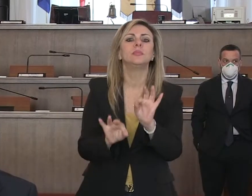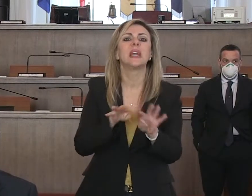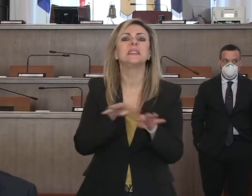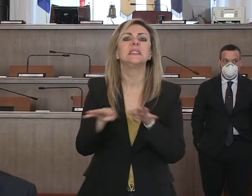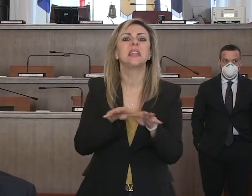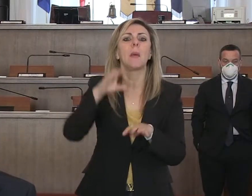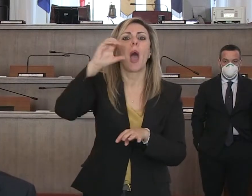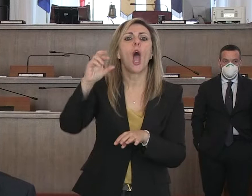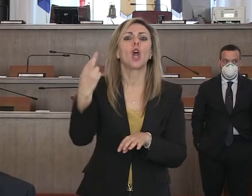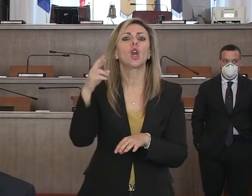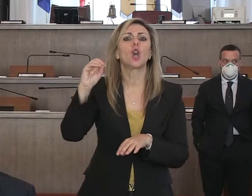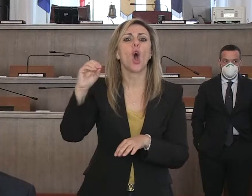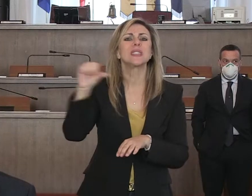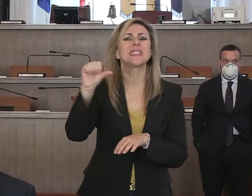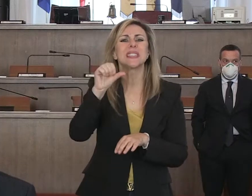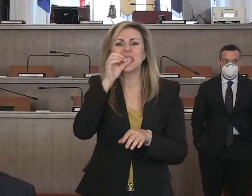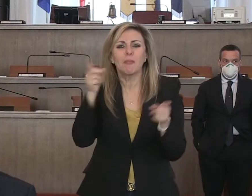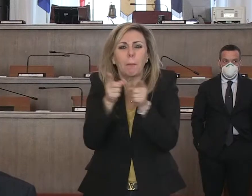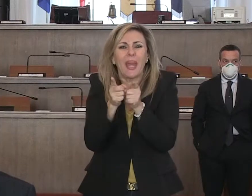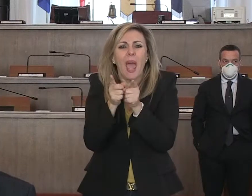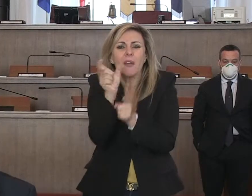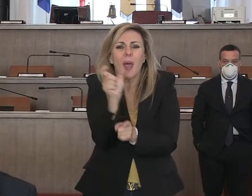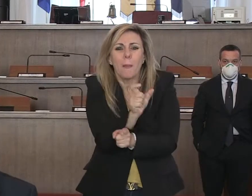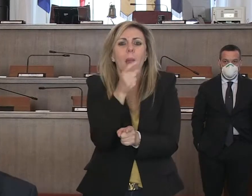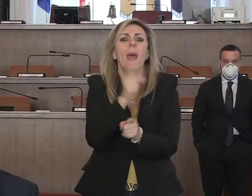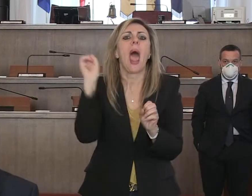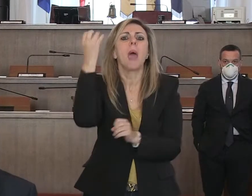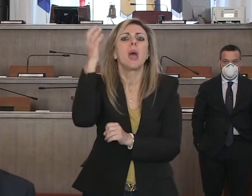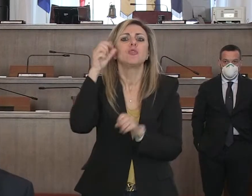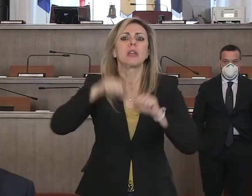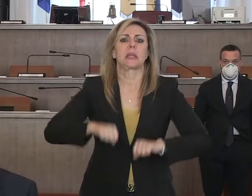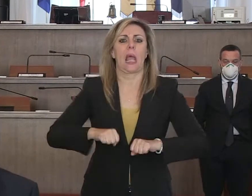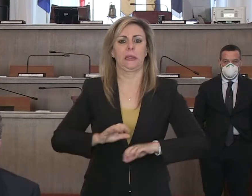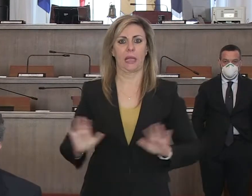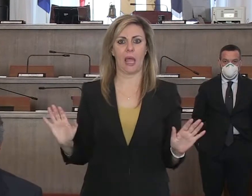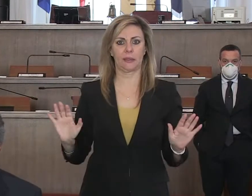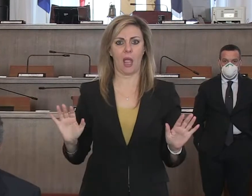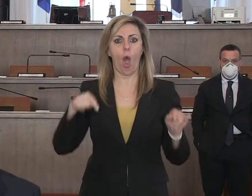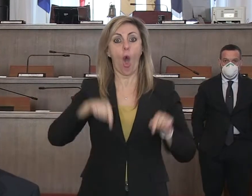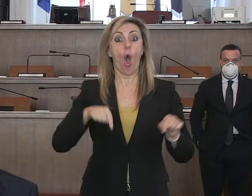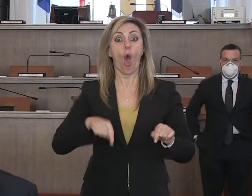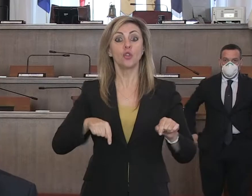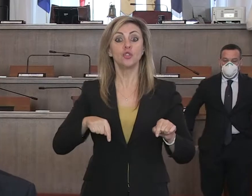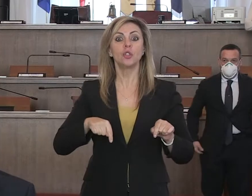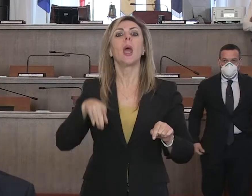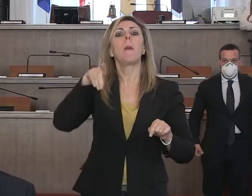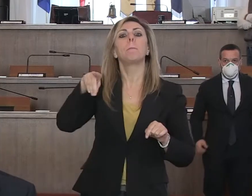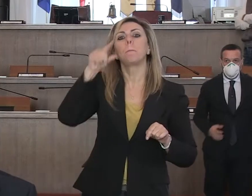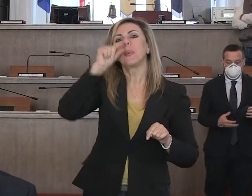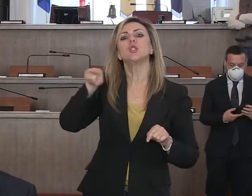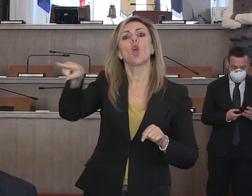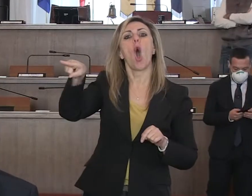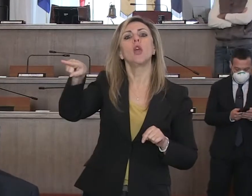che'è una centrale per le emergenze sanitarie, oggi attivata a Pistoia, che